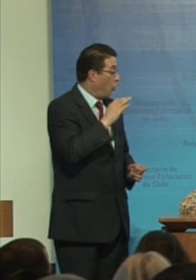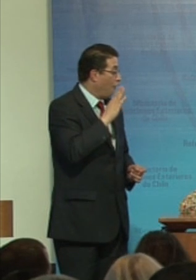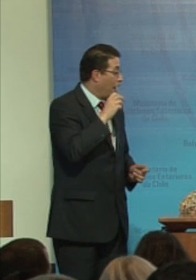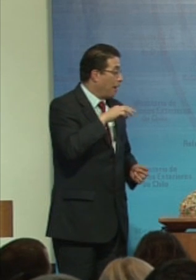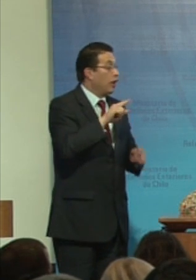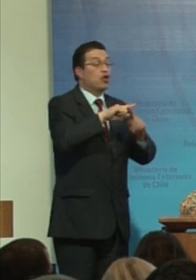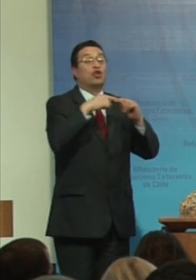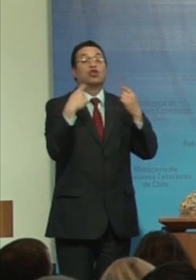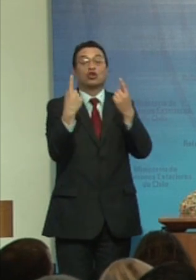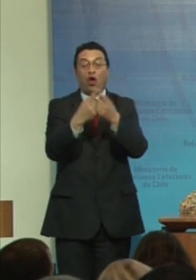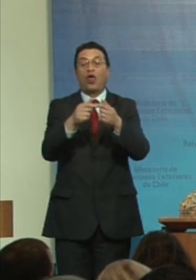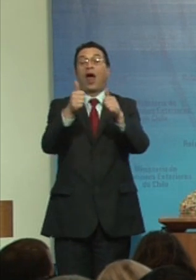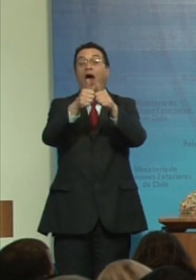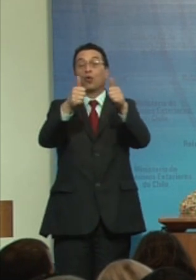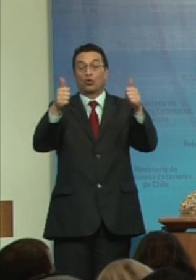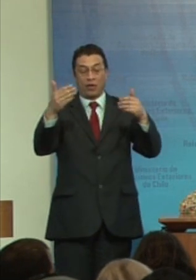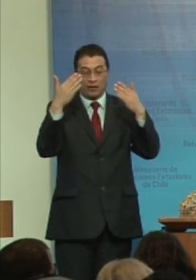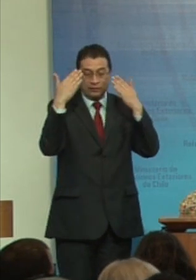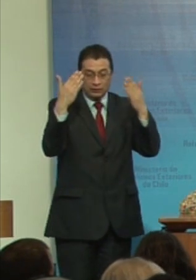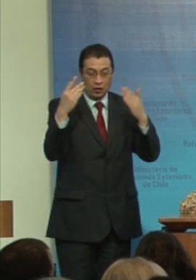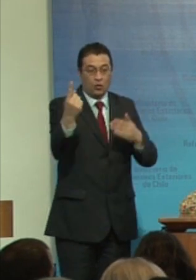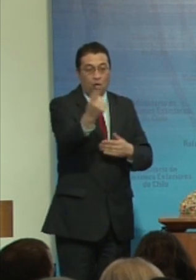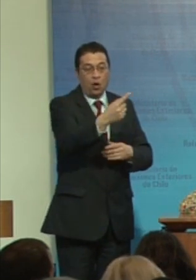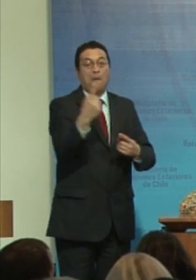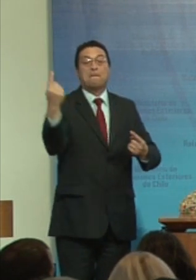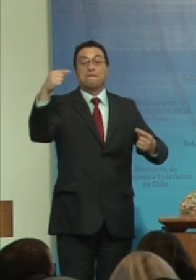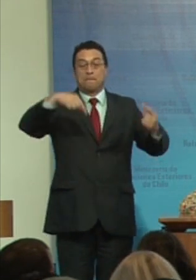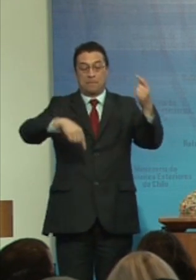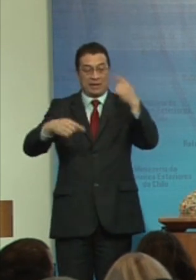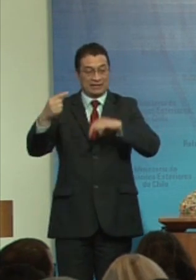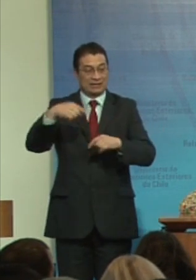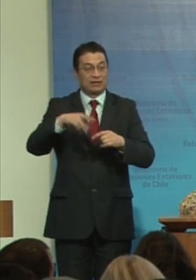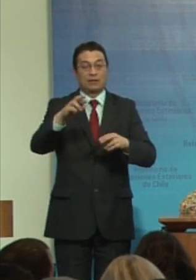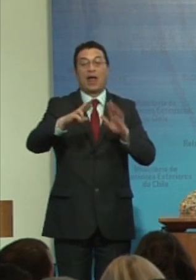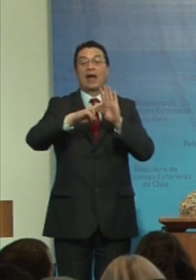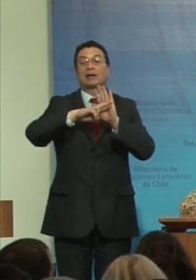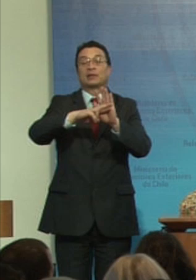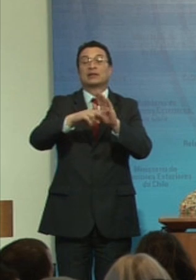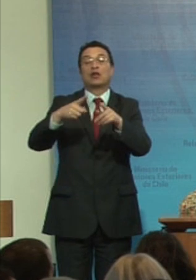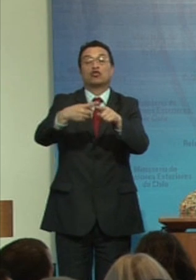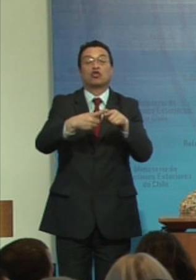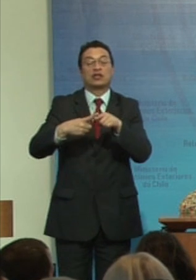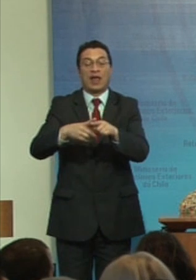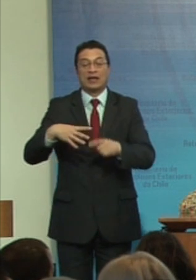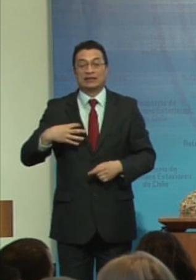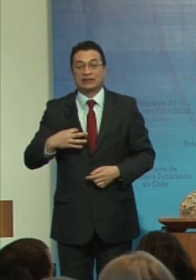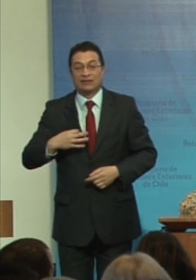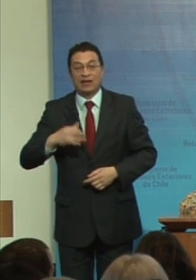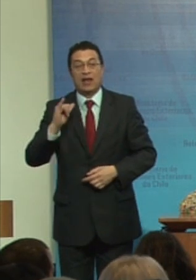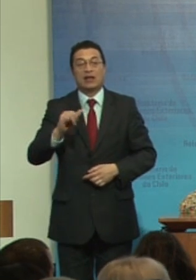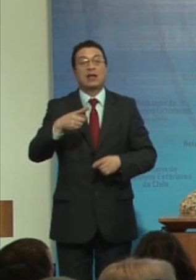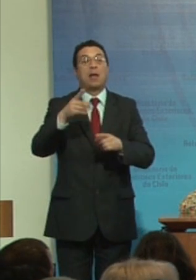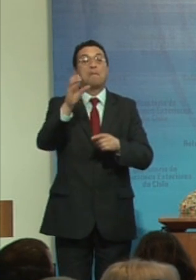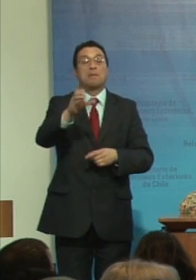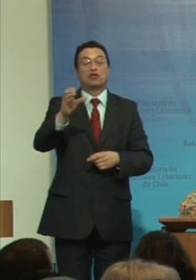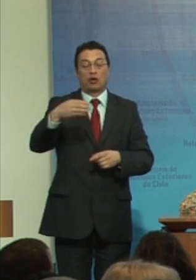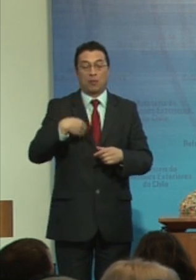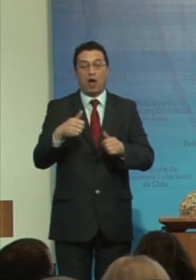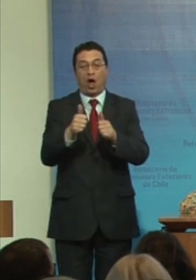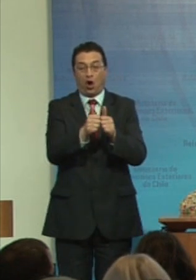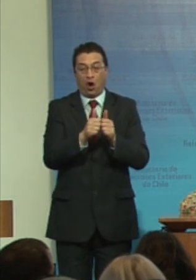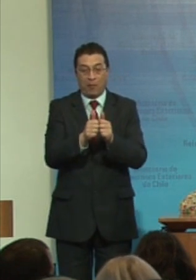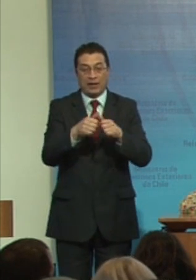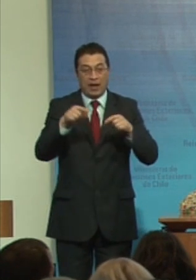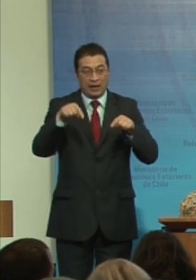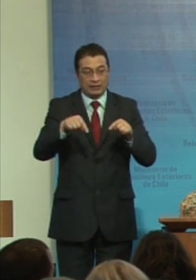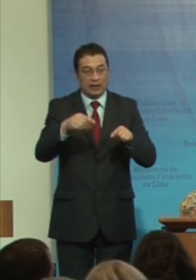las autoridades aquí presentes representantes de la sociedad civil y personas que nos acompañan en ese